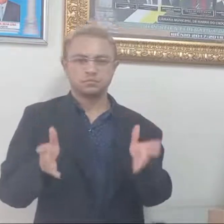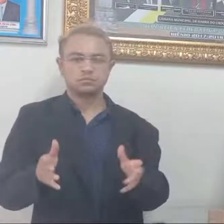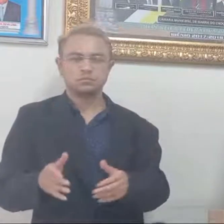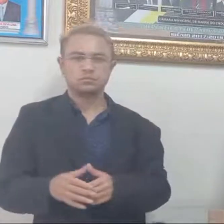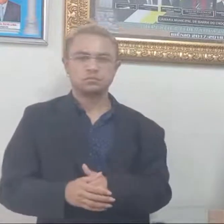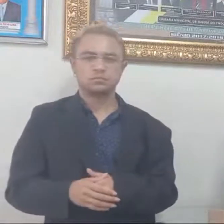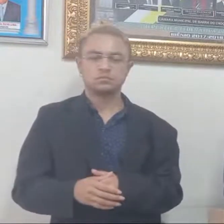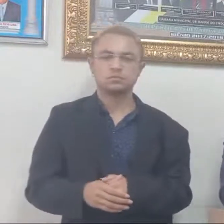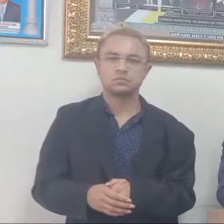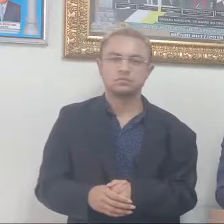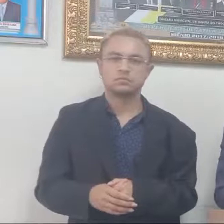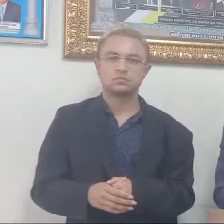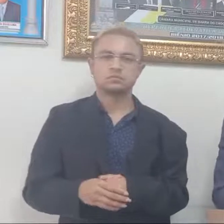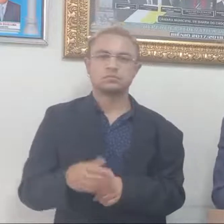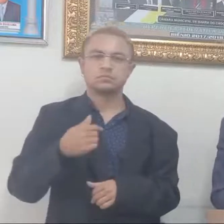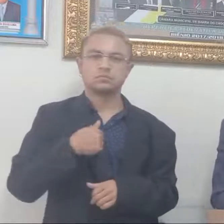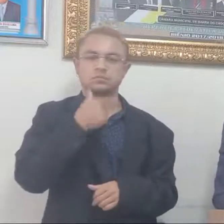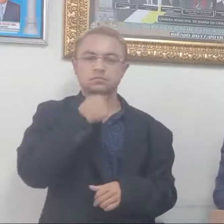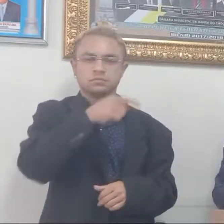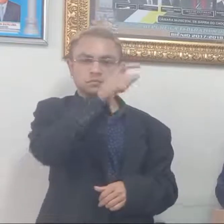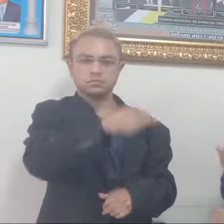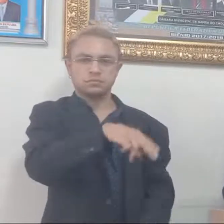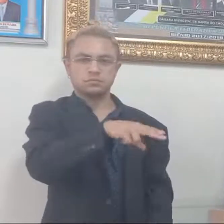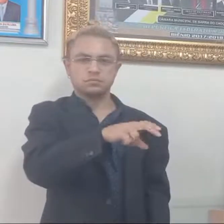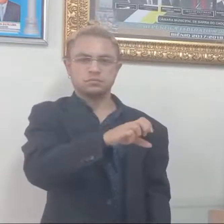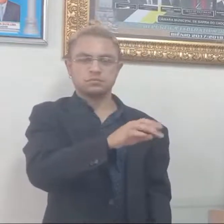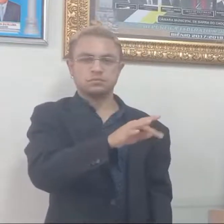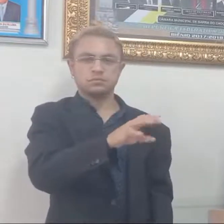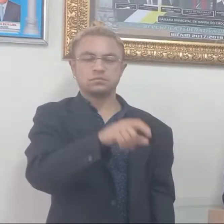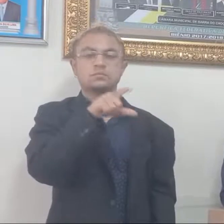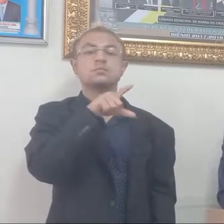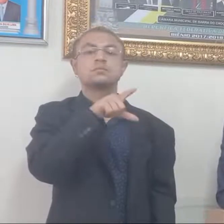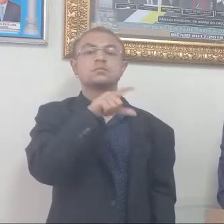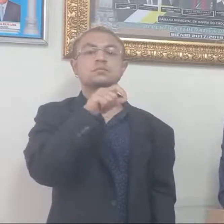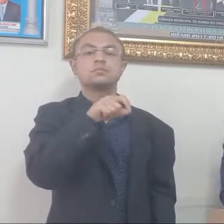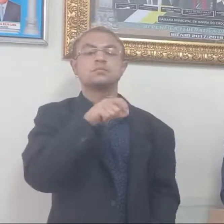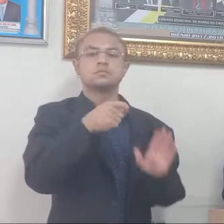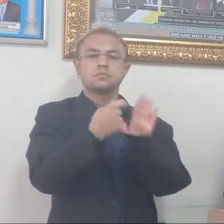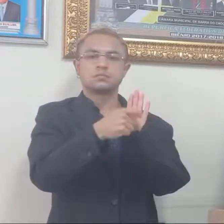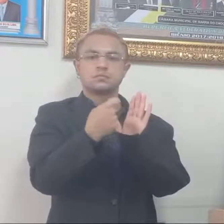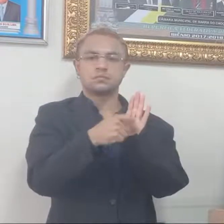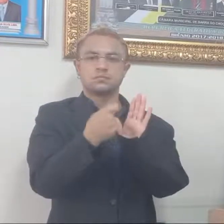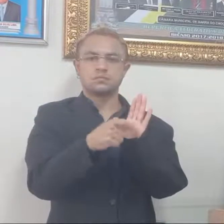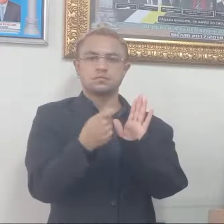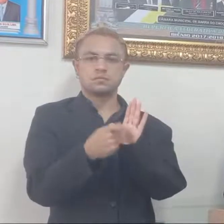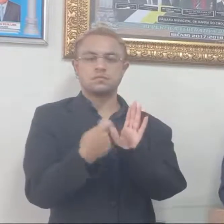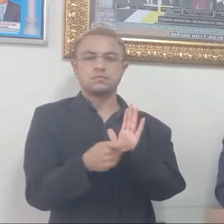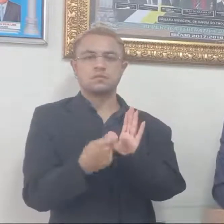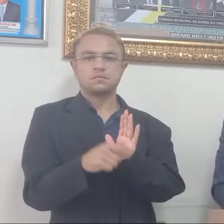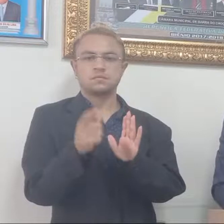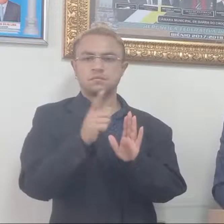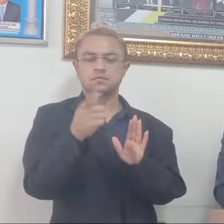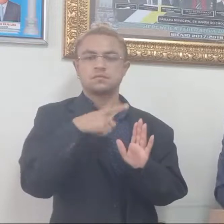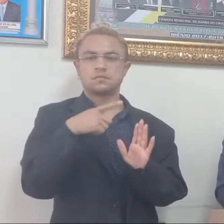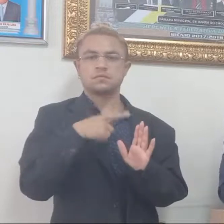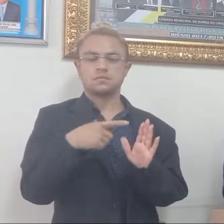eu, Francisco Almorim Neto, que fui escolhido como relator, não há objeção quanto à